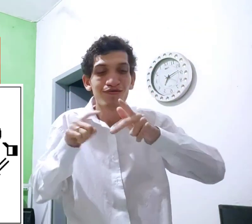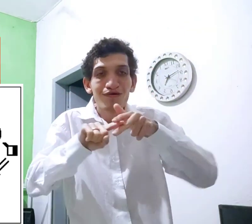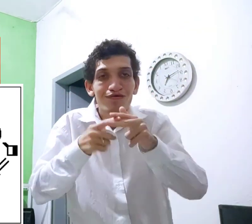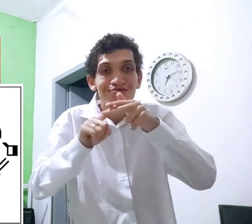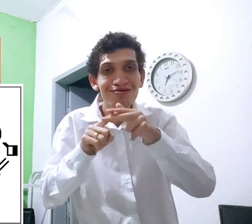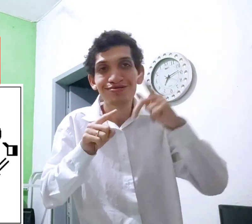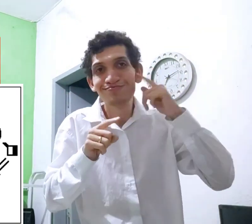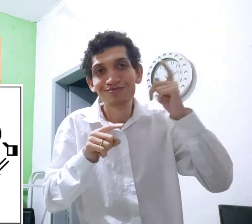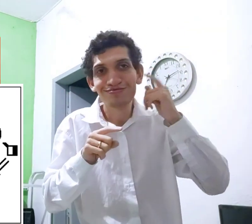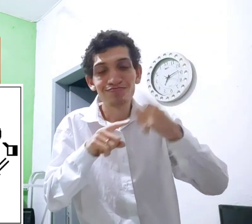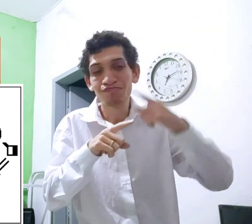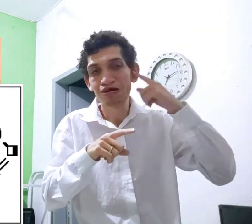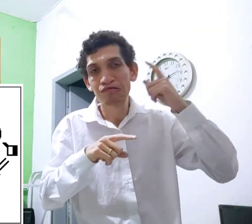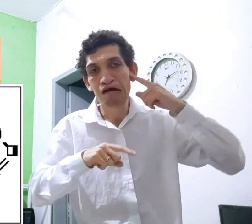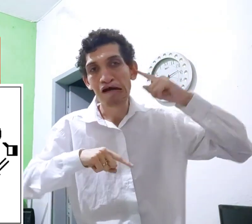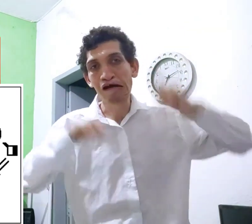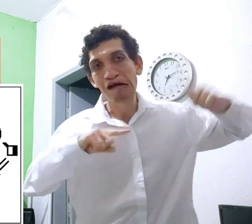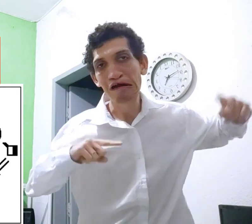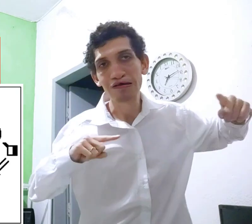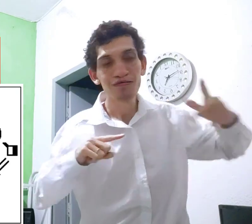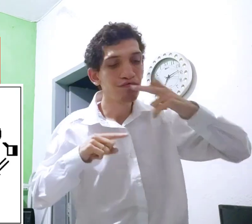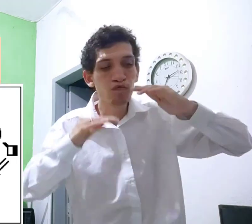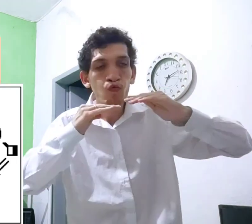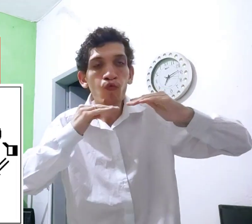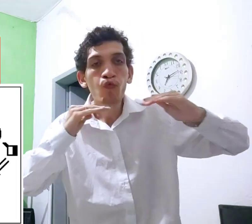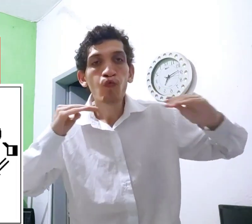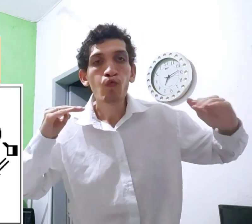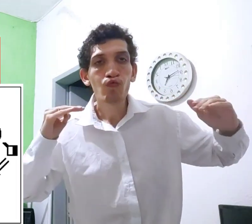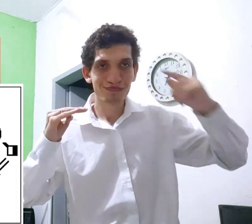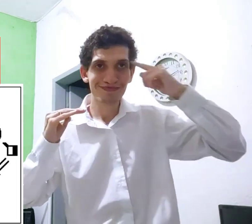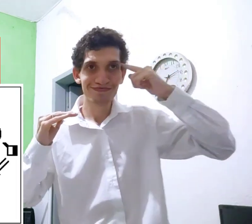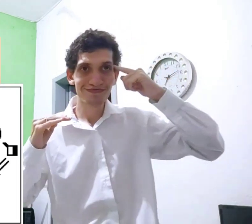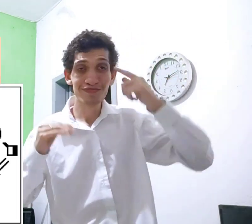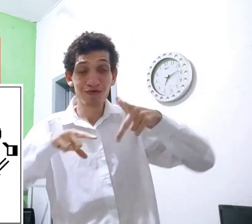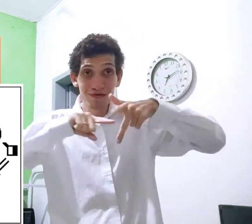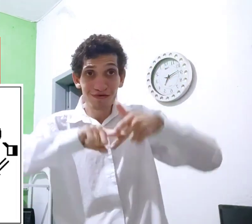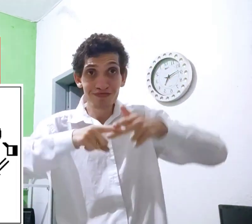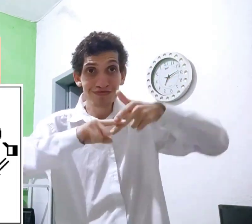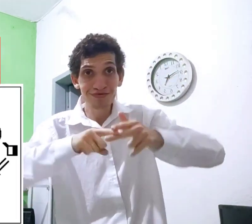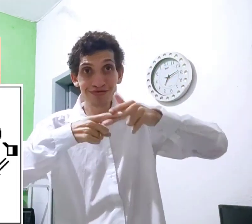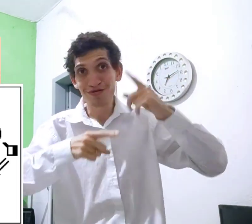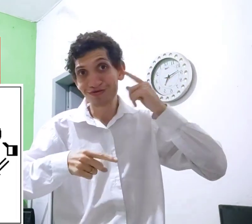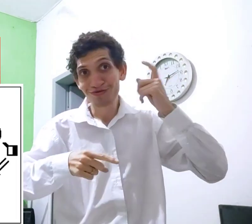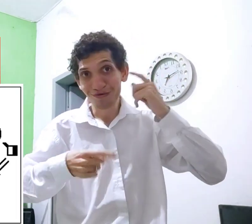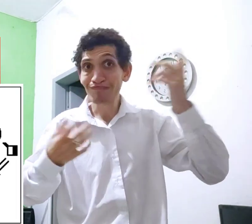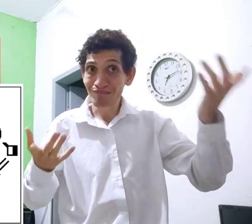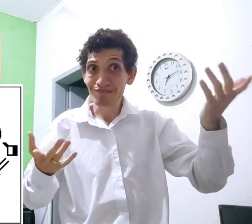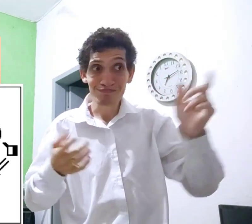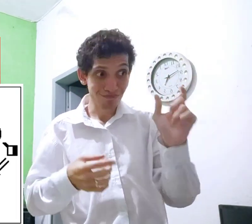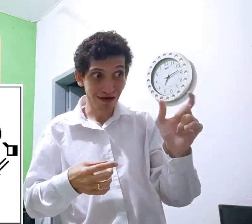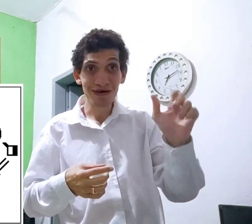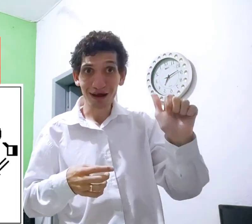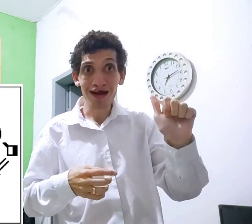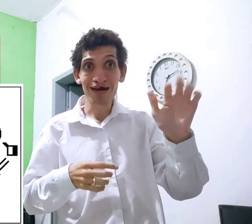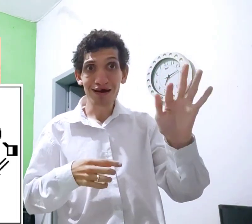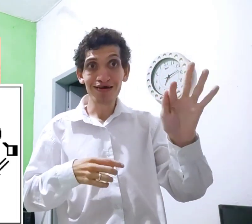Entendeu? E vai consertar o barulho, porque o barulho tá meio ajeitado, aí coloca nas linhas. Consertar barulho,